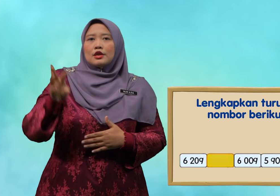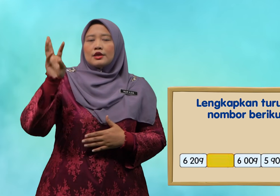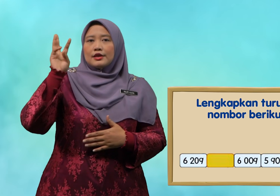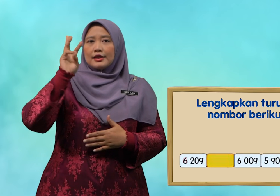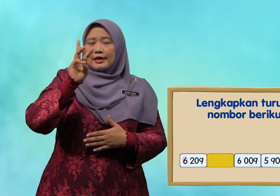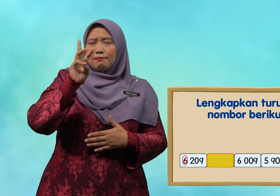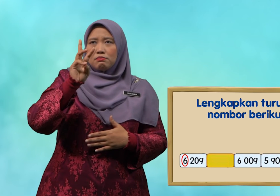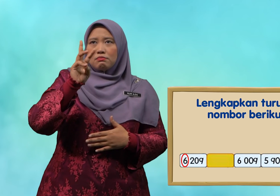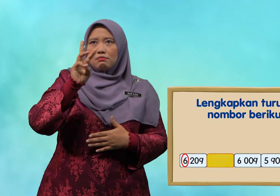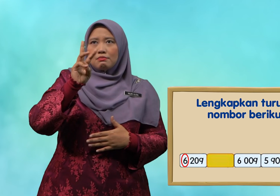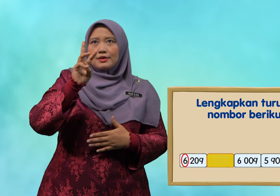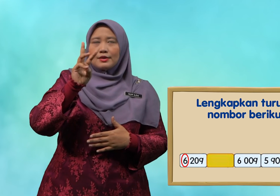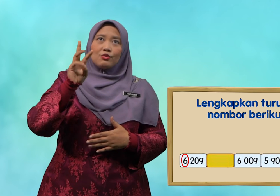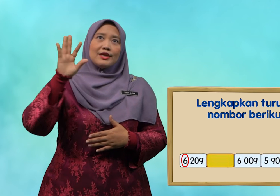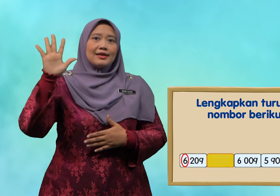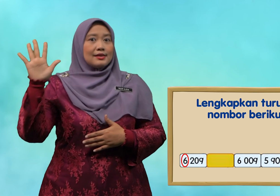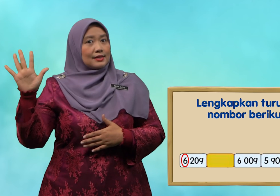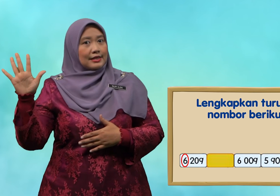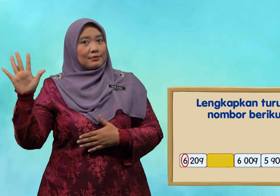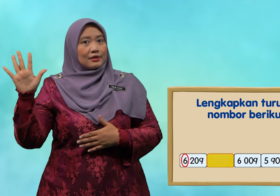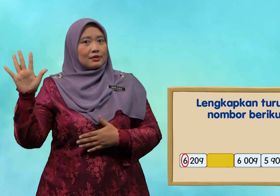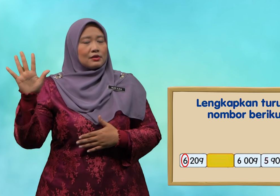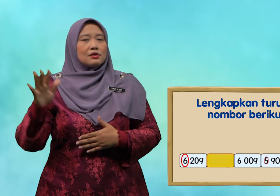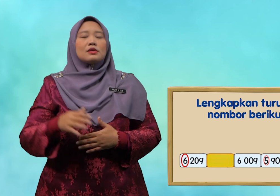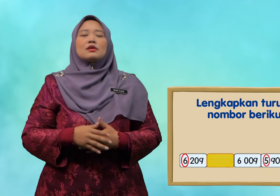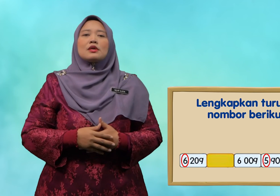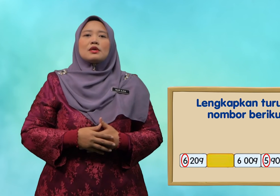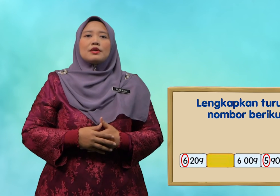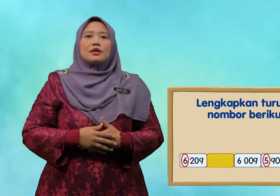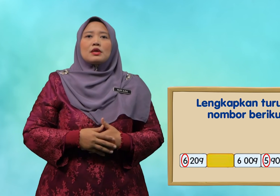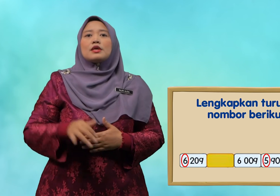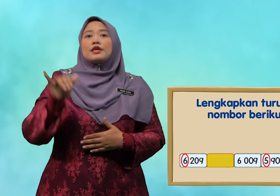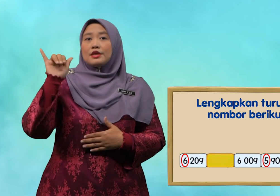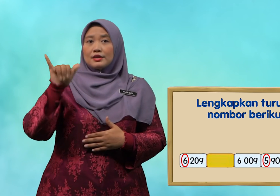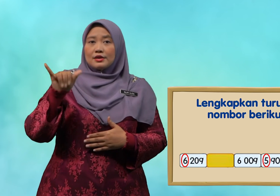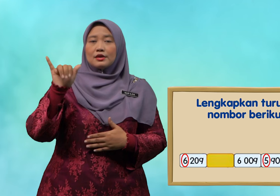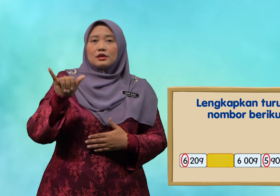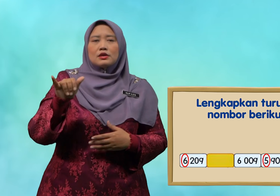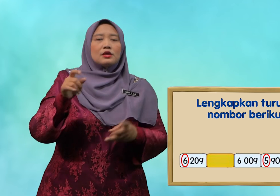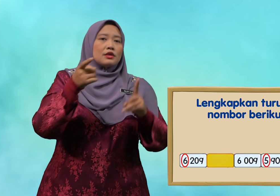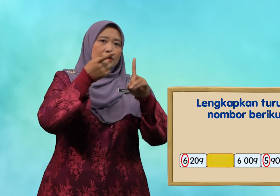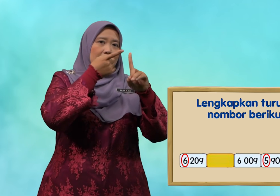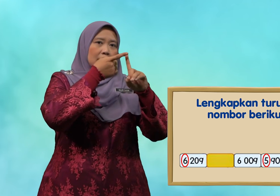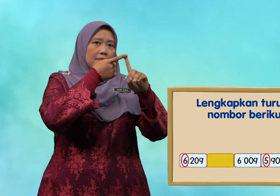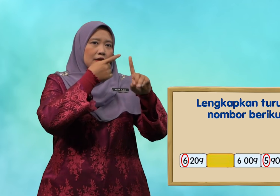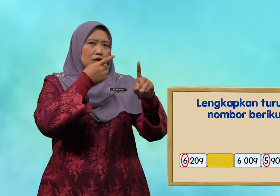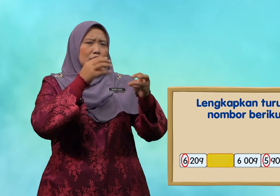enam kemudian lima ya daripada